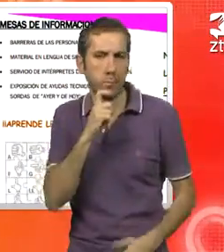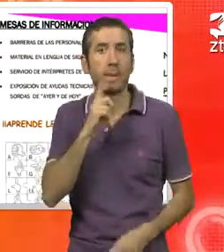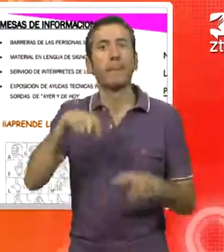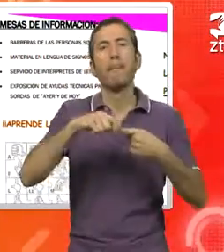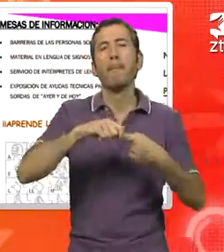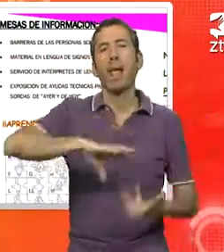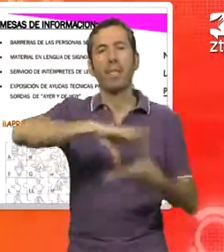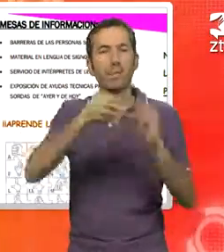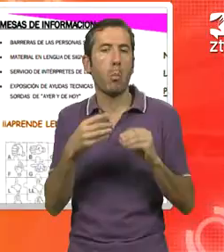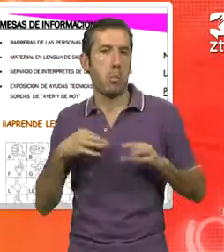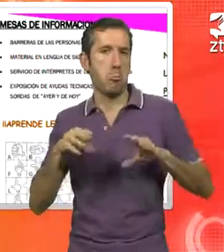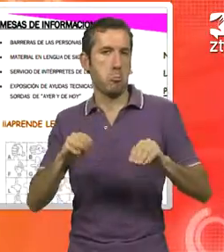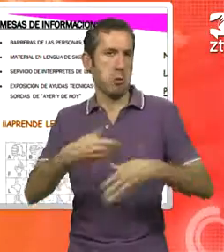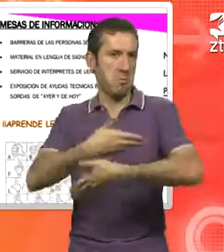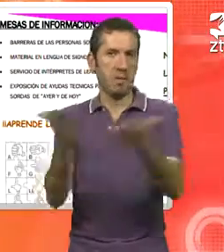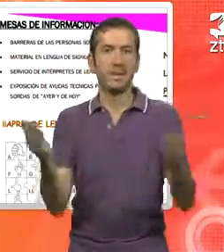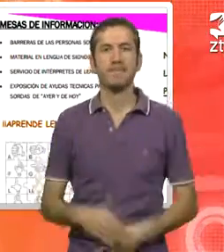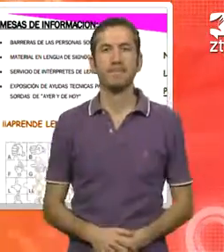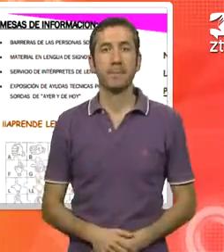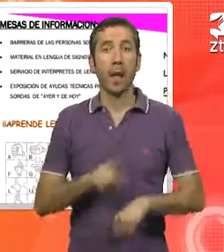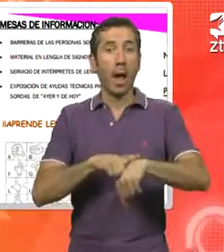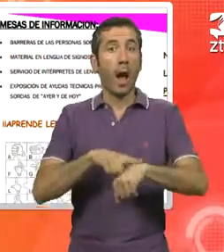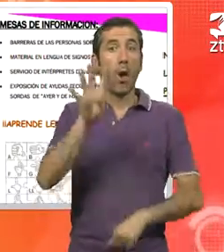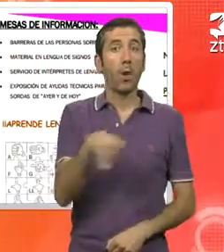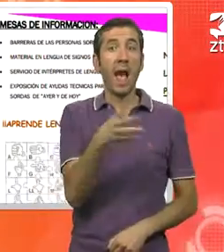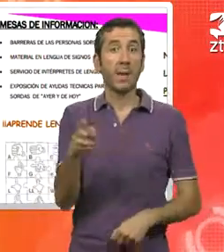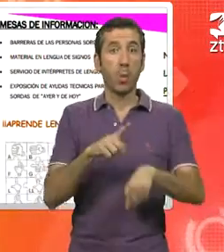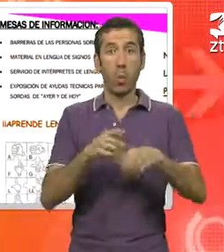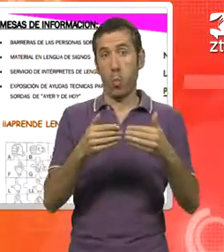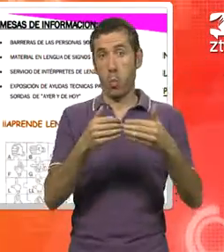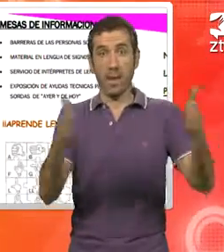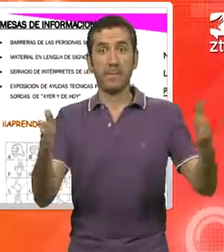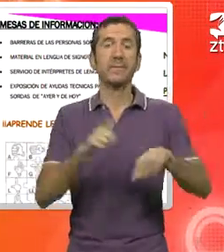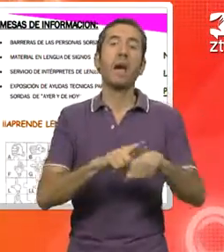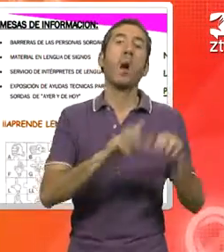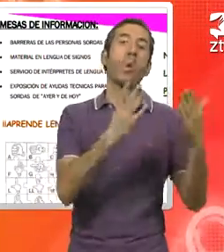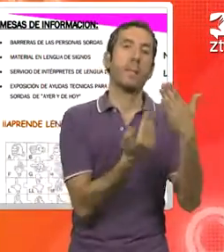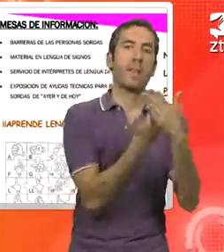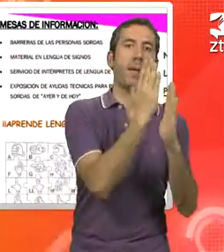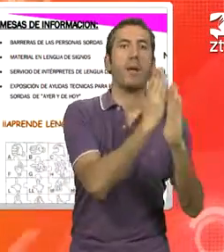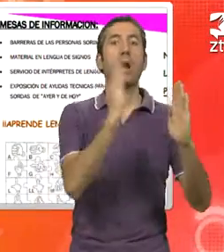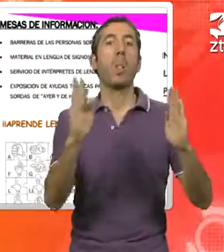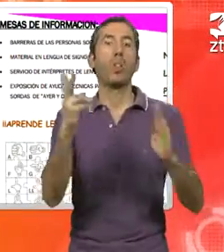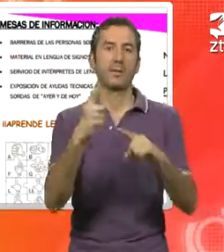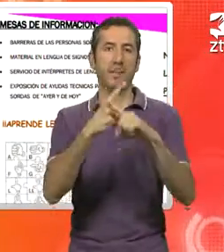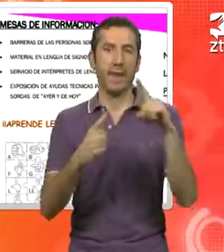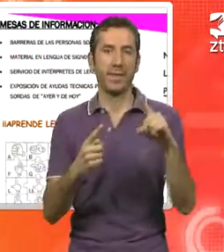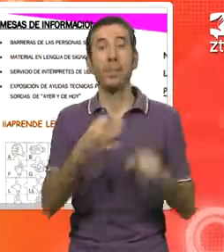El horario de puertas abiertas será de 9 a 2 y media de la mañana y de 5 y media a 7 y media de la tarde. Después,